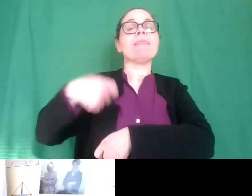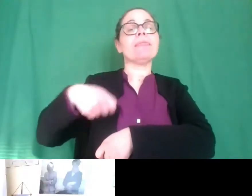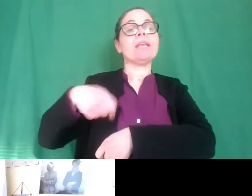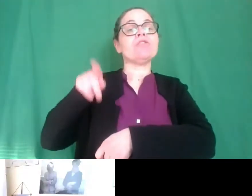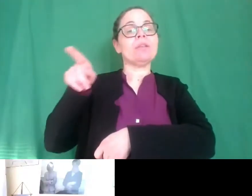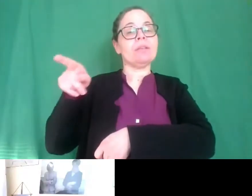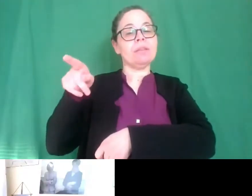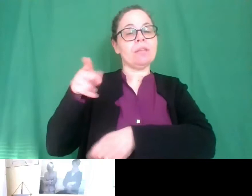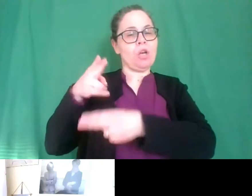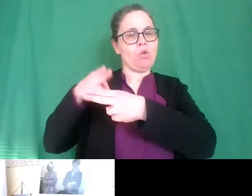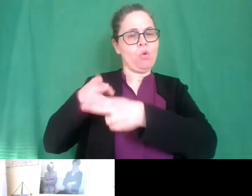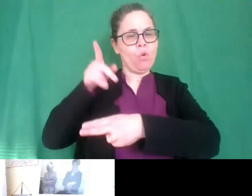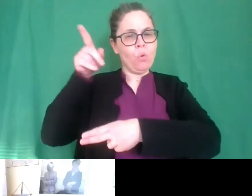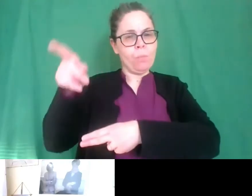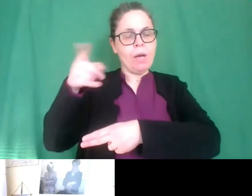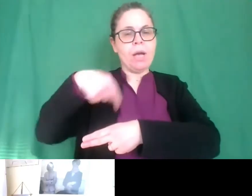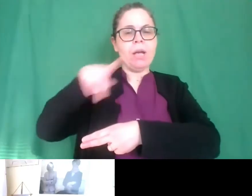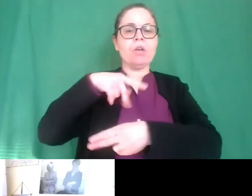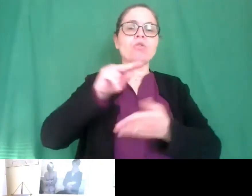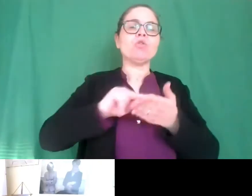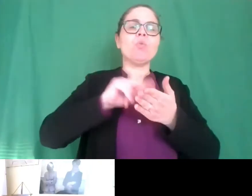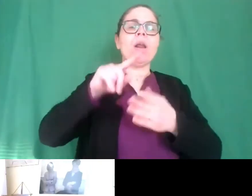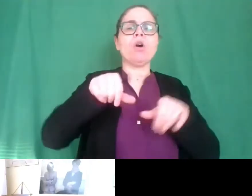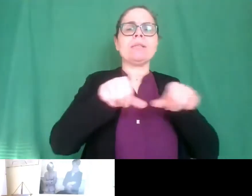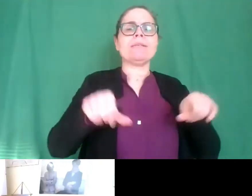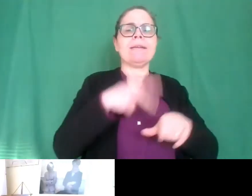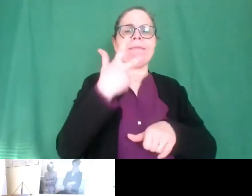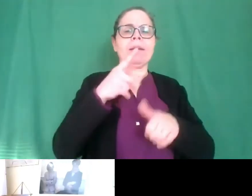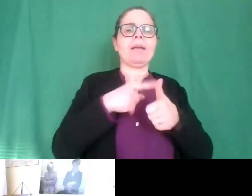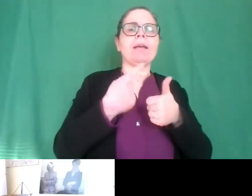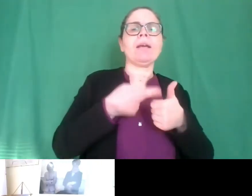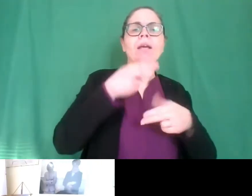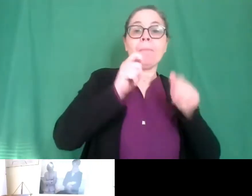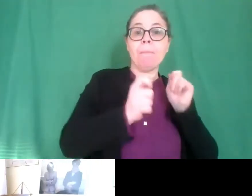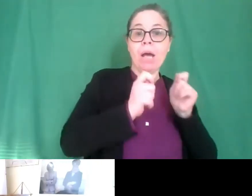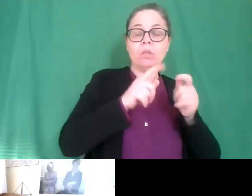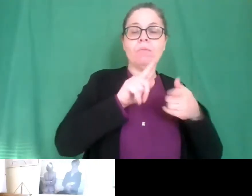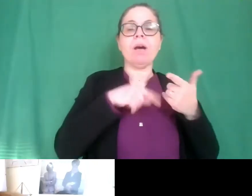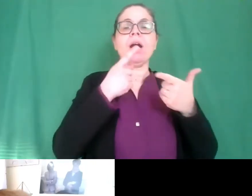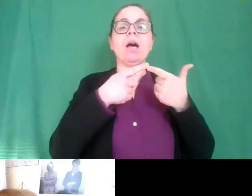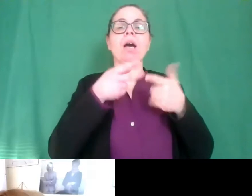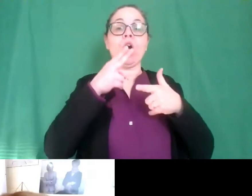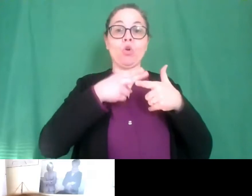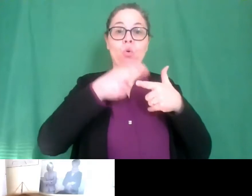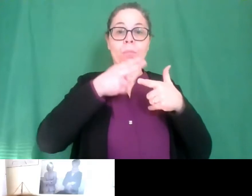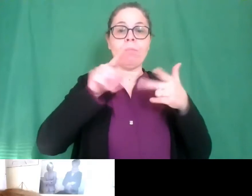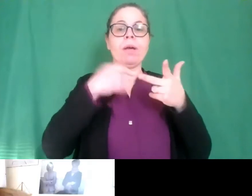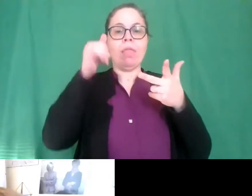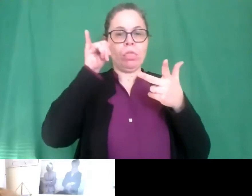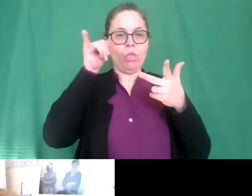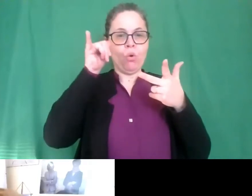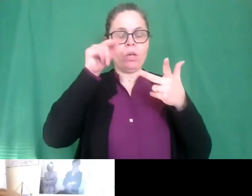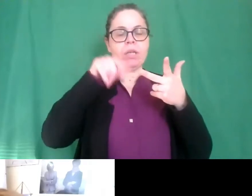nazionale con sedi a padova torino ea roma ea roma c'è anche la nostra sede legale e di